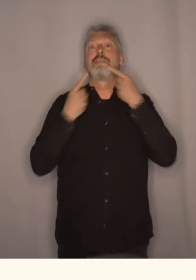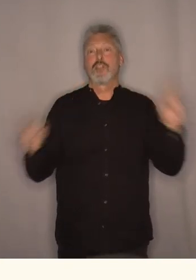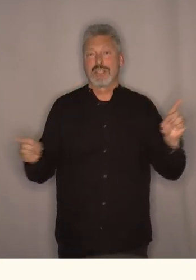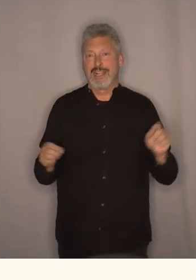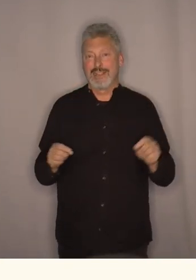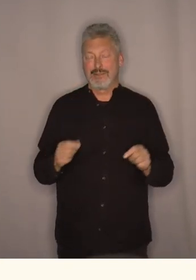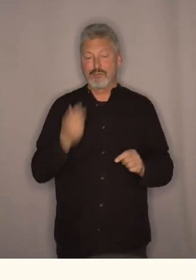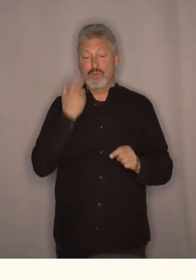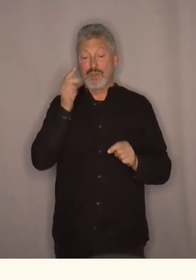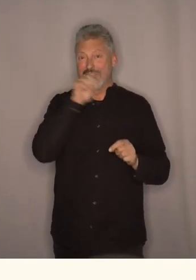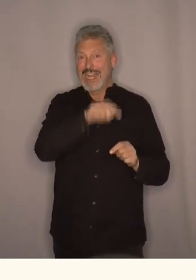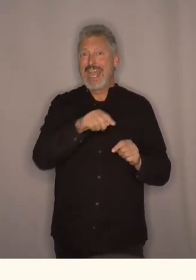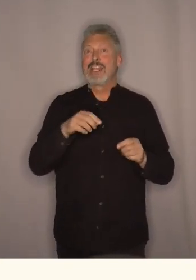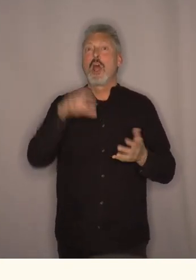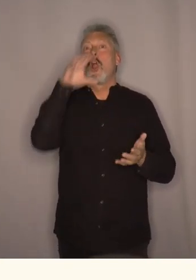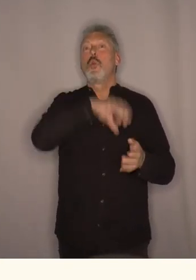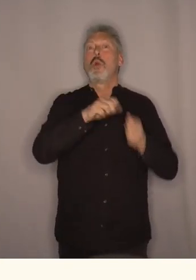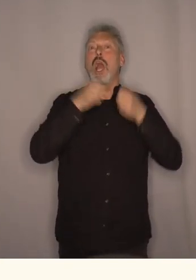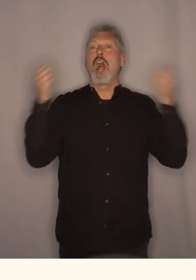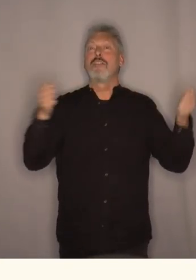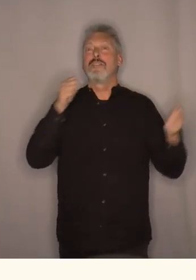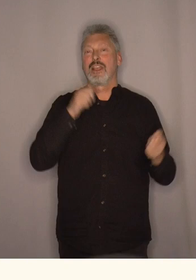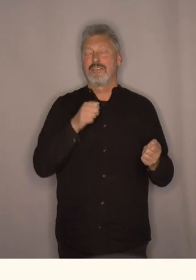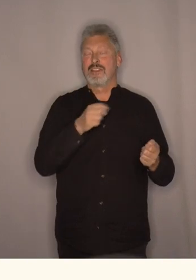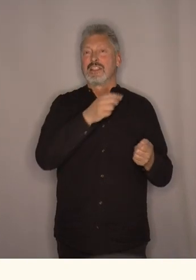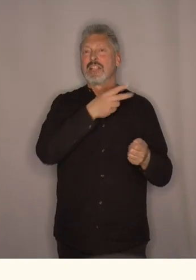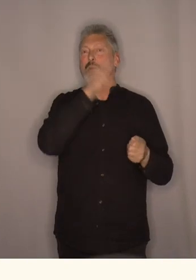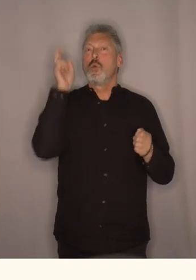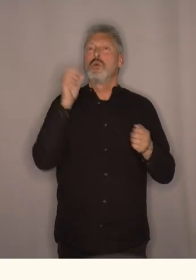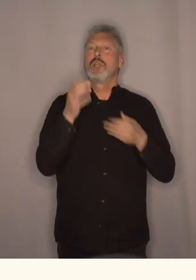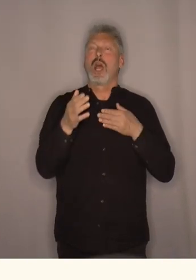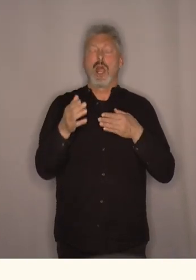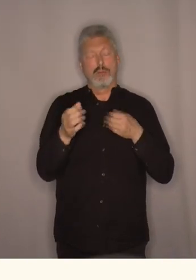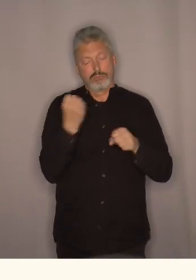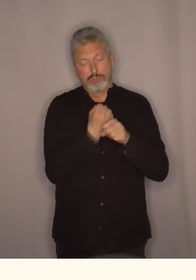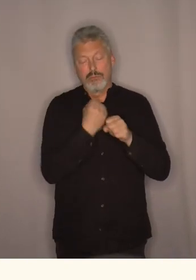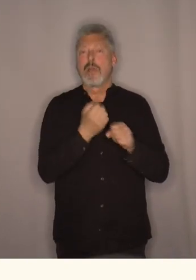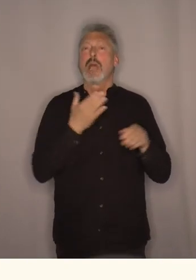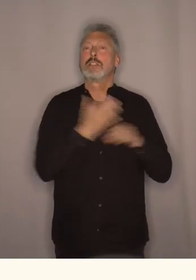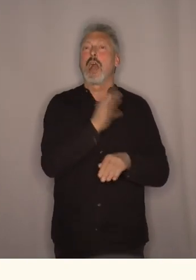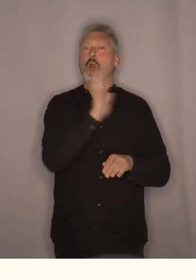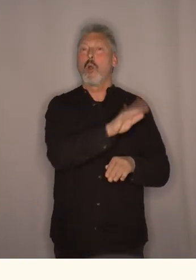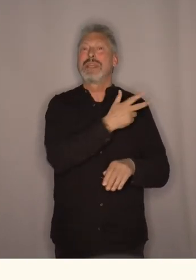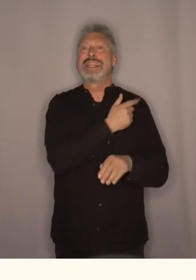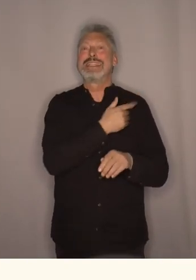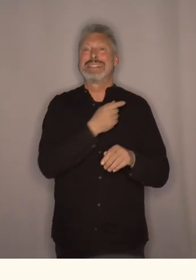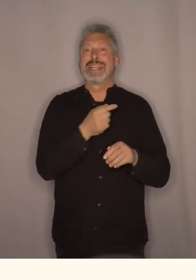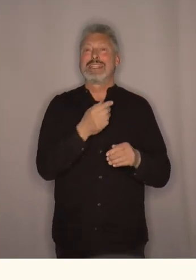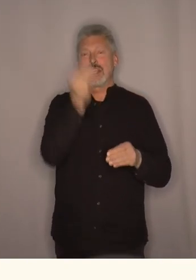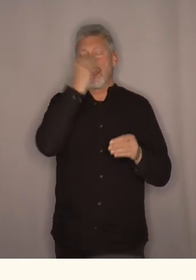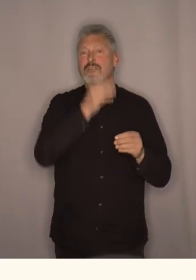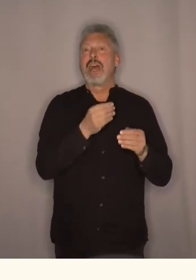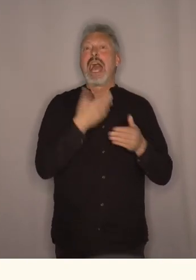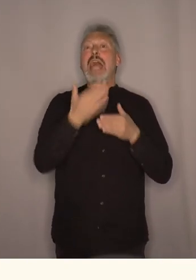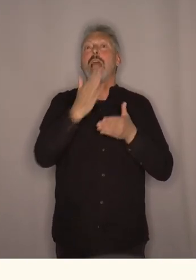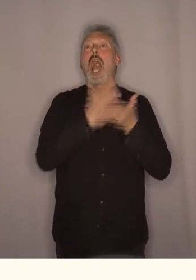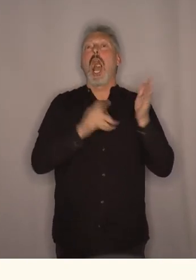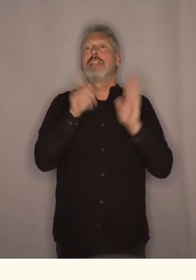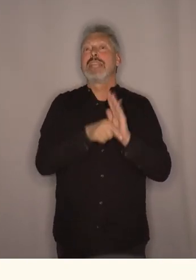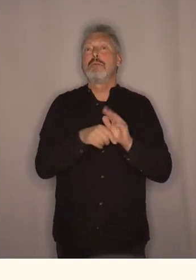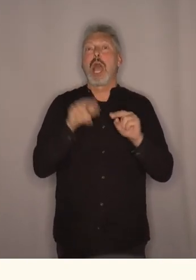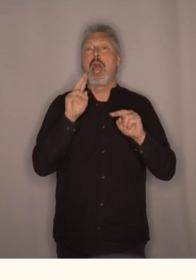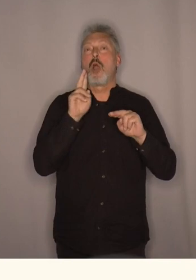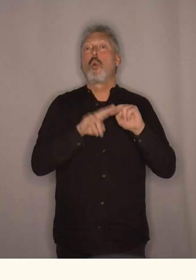mens jeg var der så lagde lokalavisen i Bodø en sak om Christine sine erfaringer det tok bare en halvtime så måtte de stenge